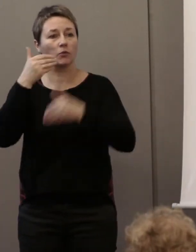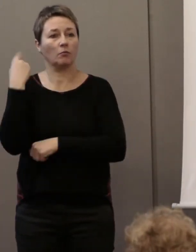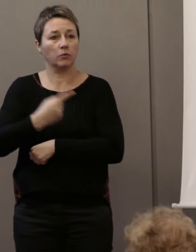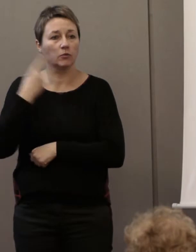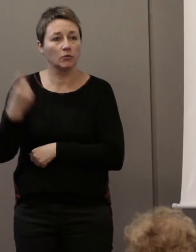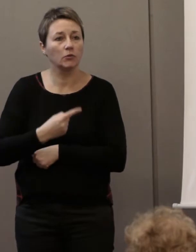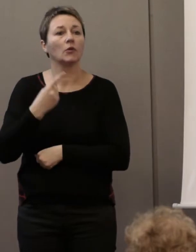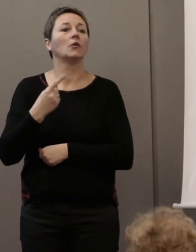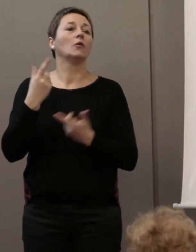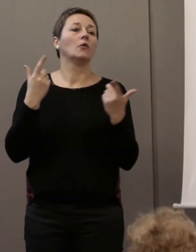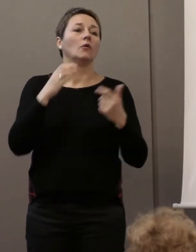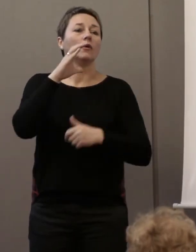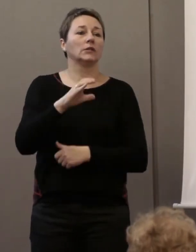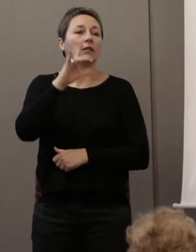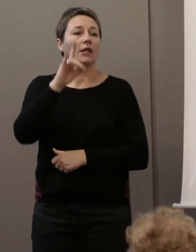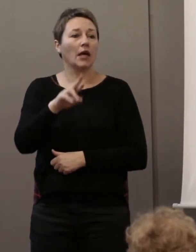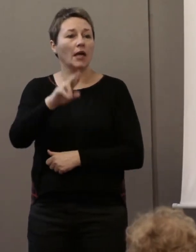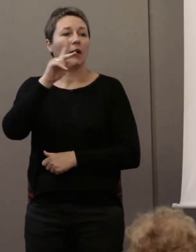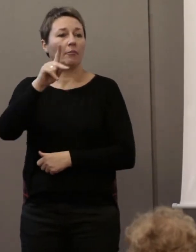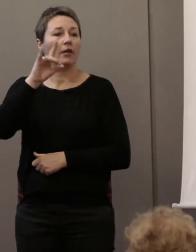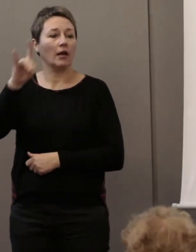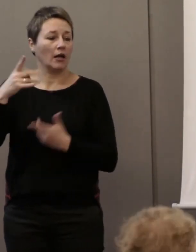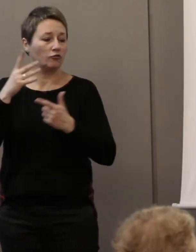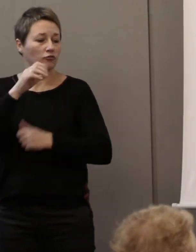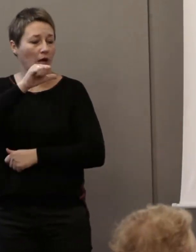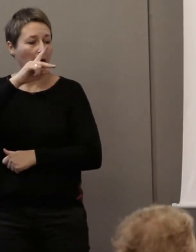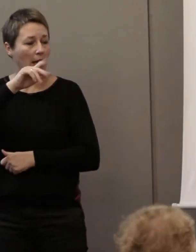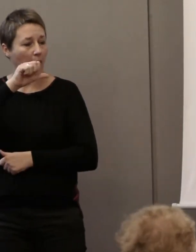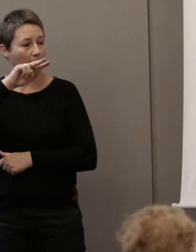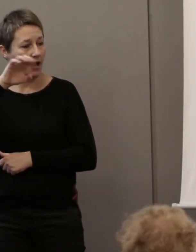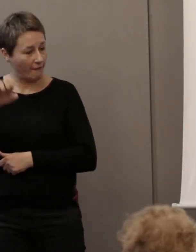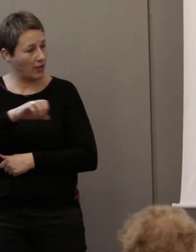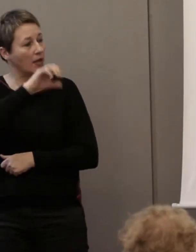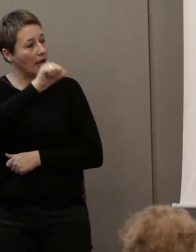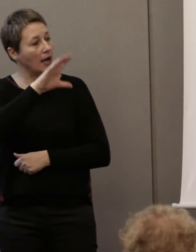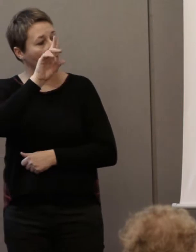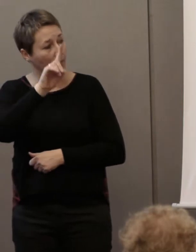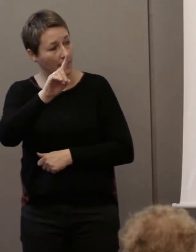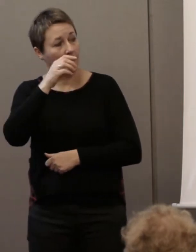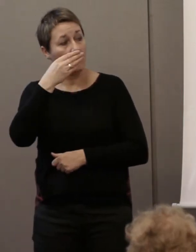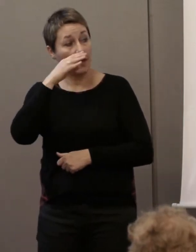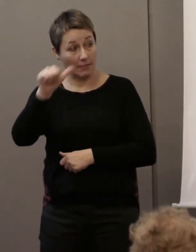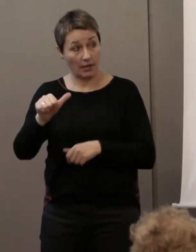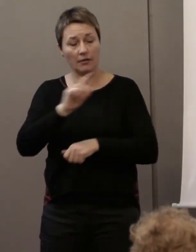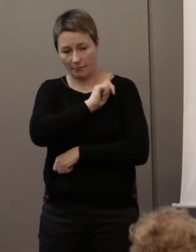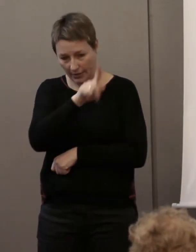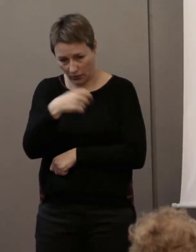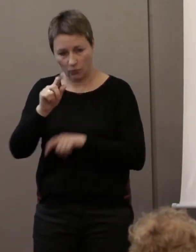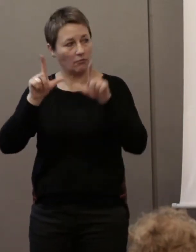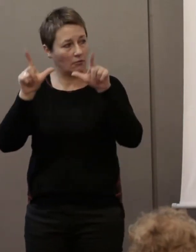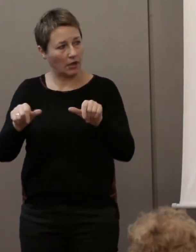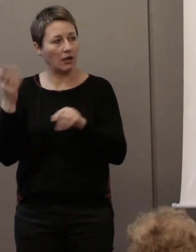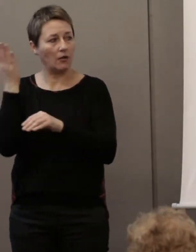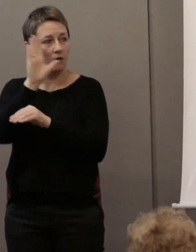la FFB, le CFTH, la FAP, l'ADMA, bien sûr, qui représente